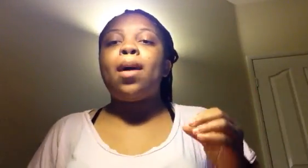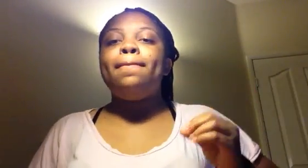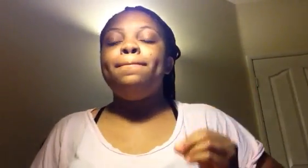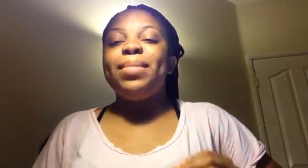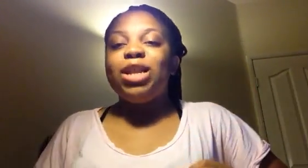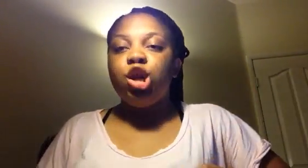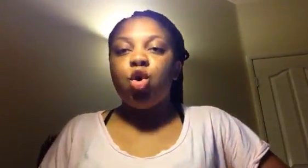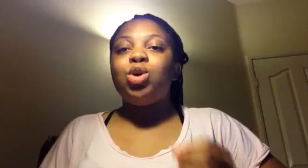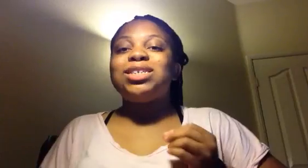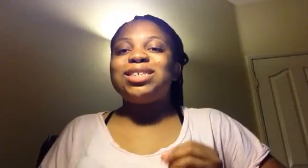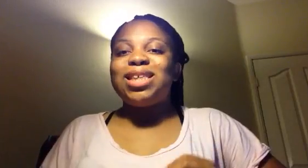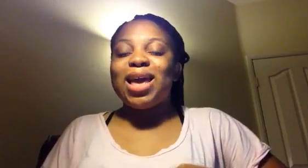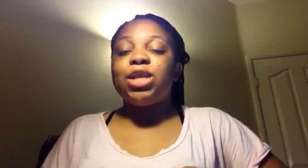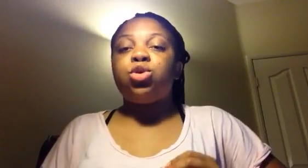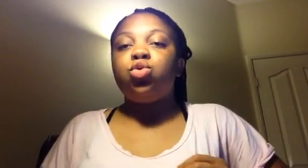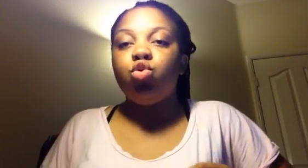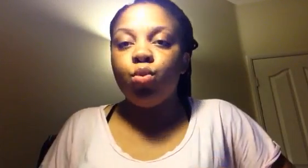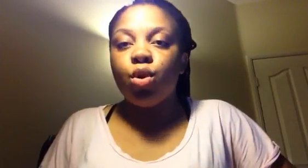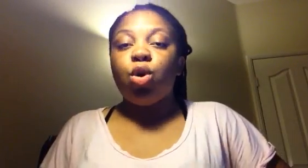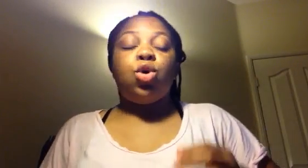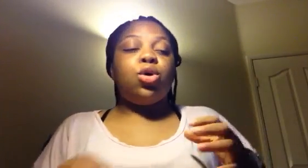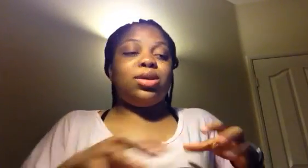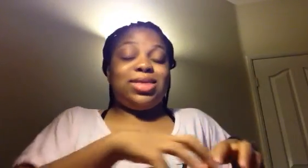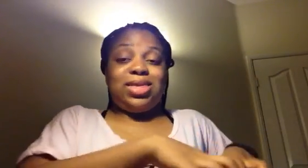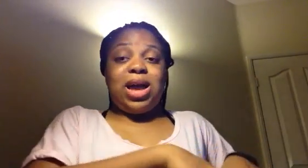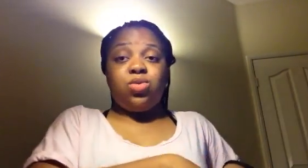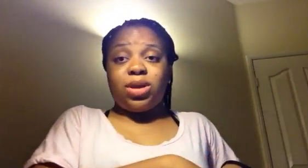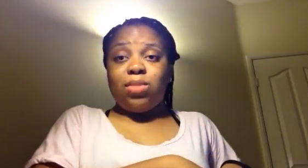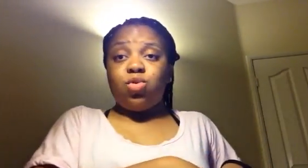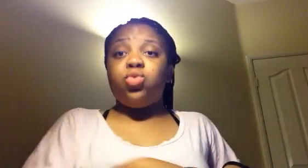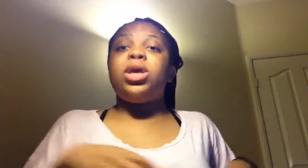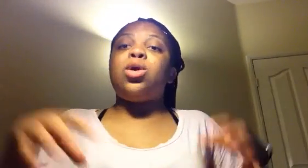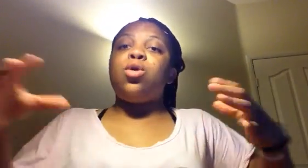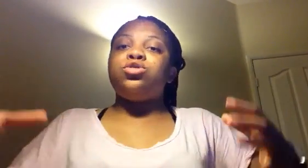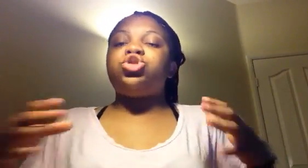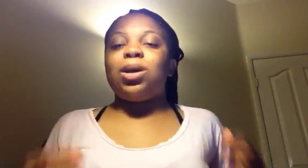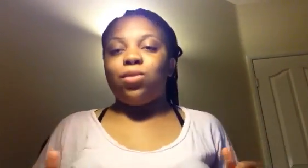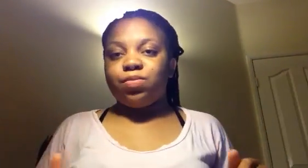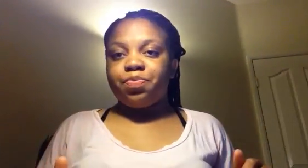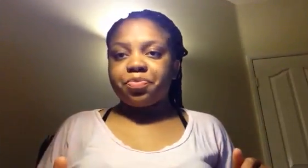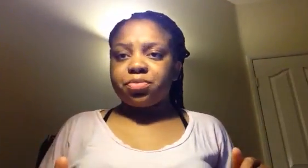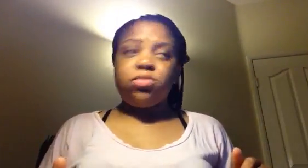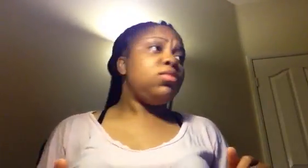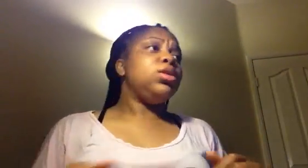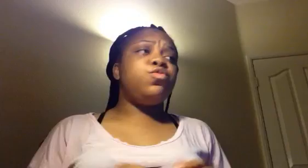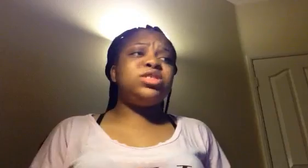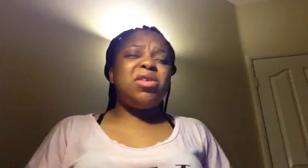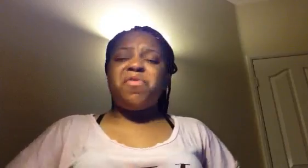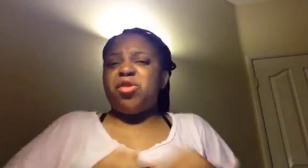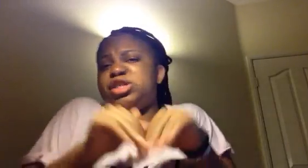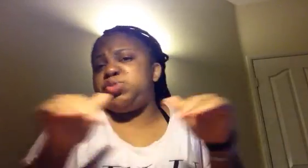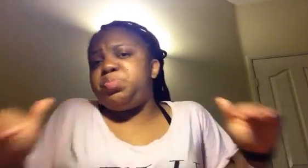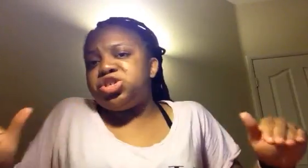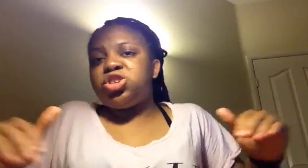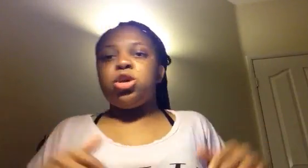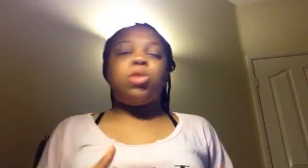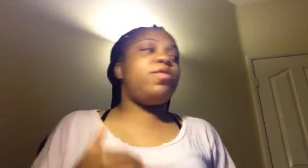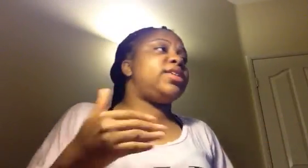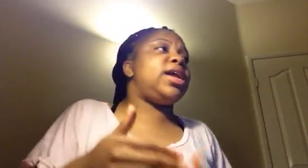millions d'êtres humains dans le Cameroun et hors du Cameroun. Vous nous avez fait un speech. Comment vous allez